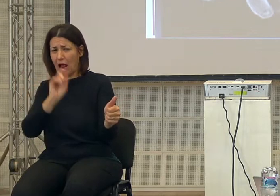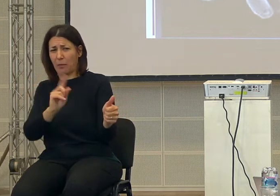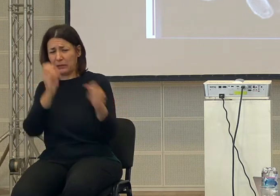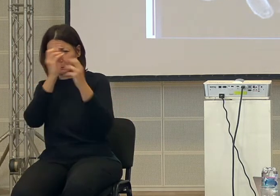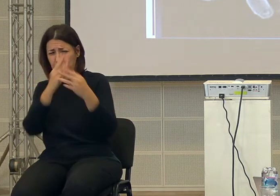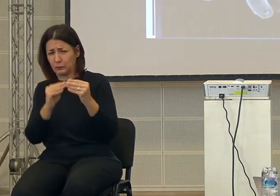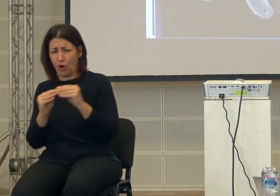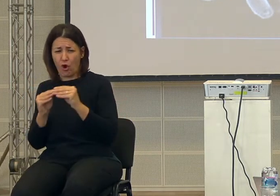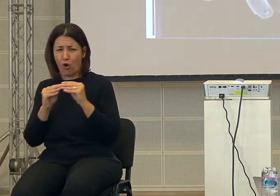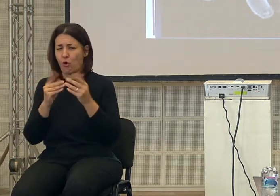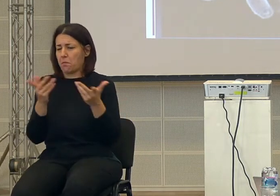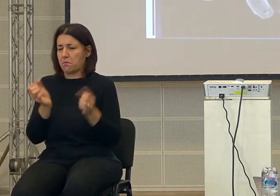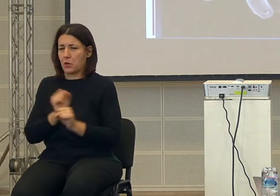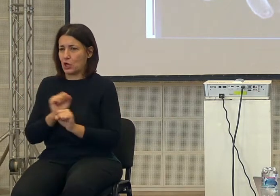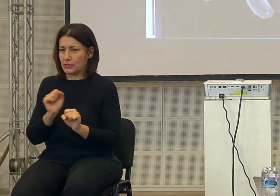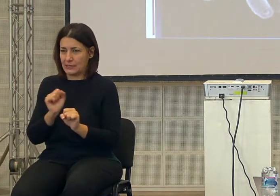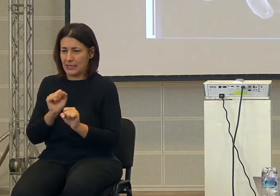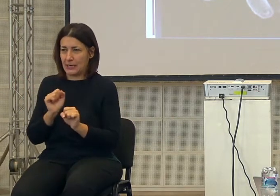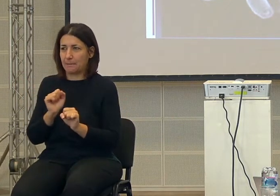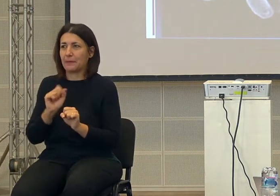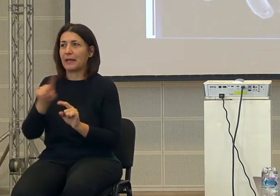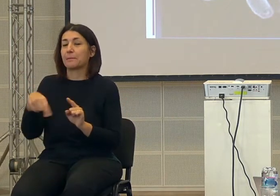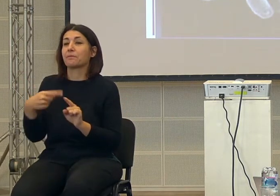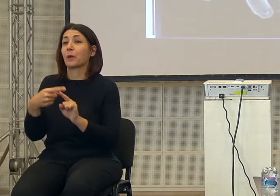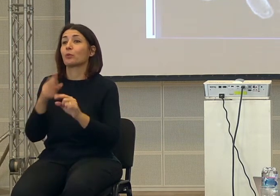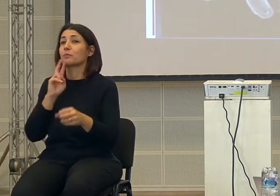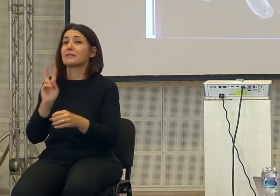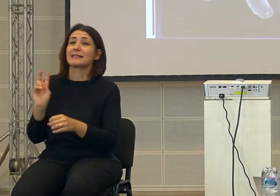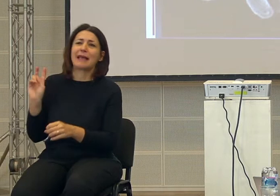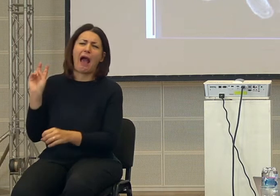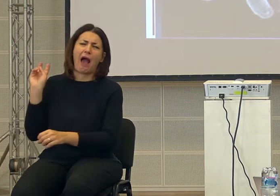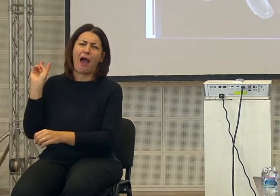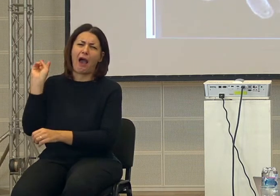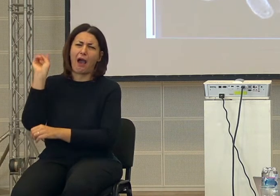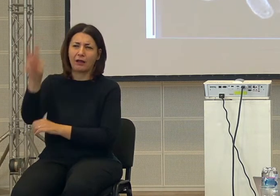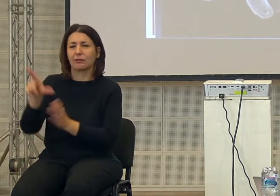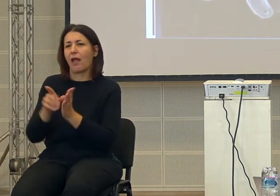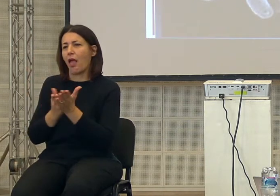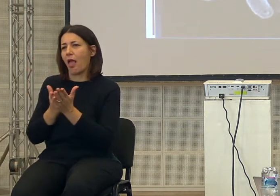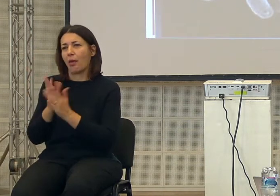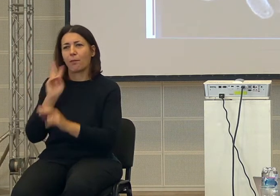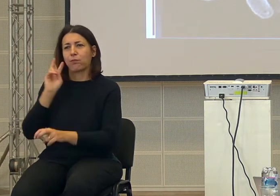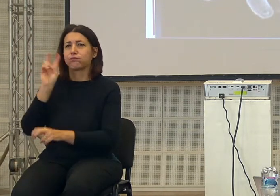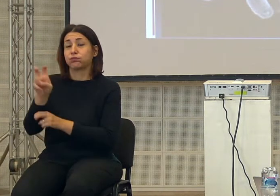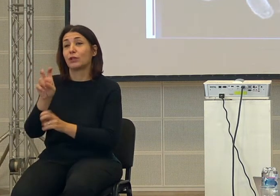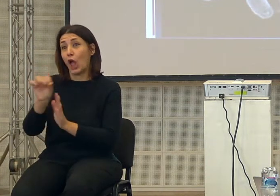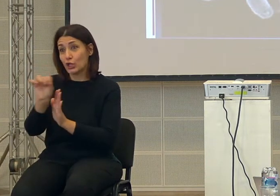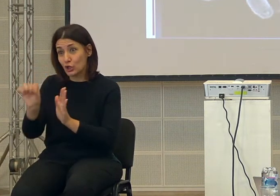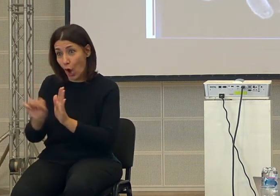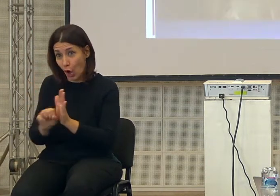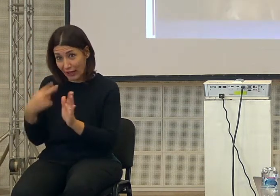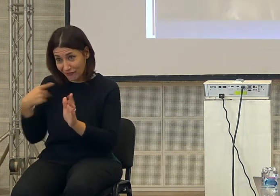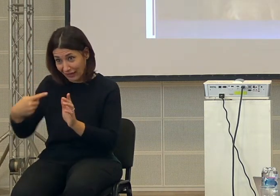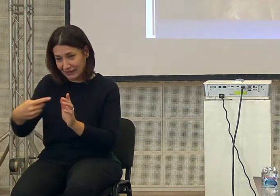immaginare che come fosse. E poi saltiamo di miliardi di anni perché non possiamo fare tutta la storia della vita